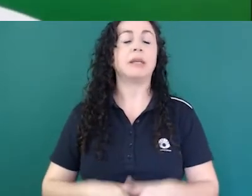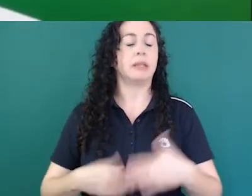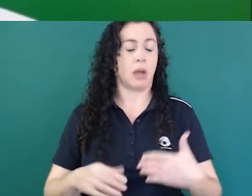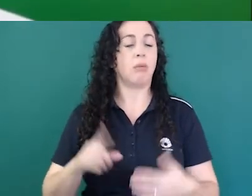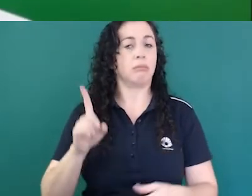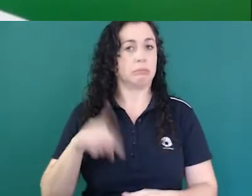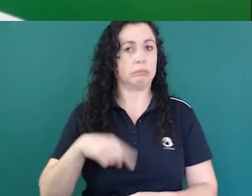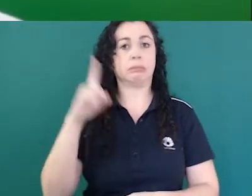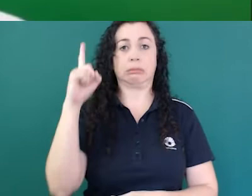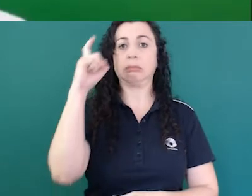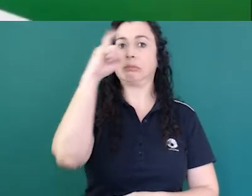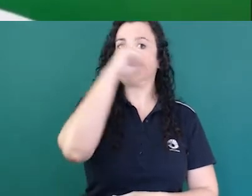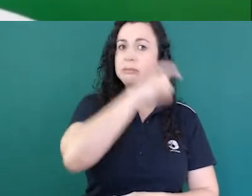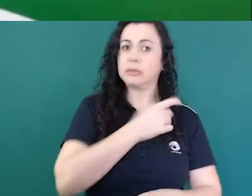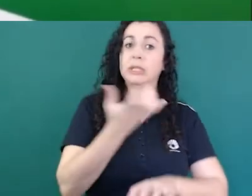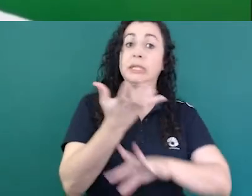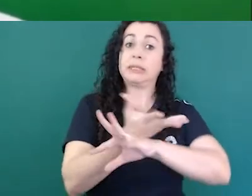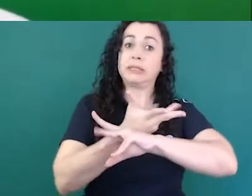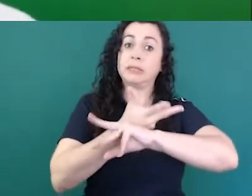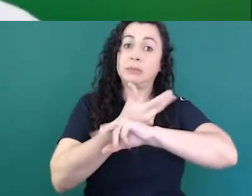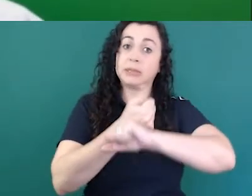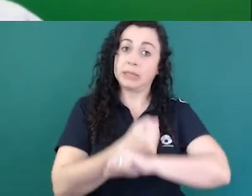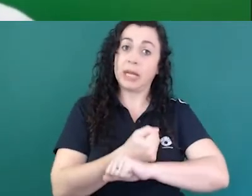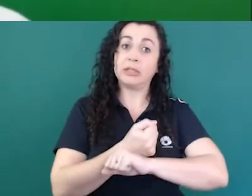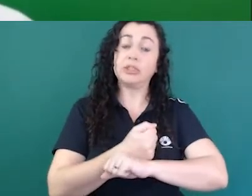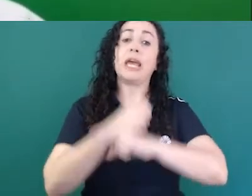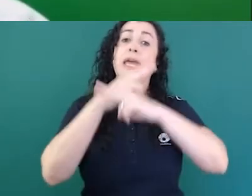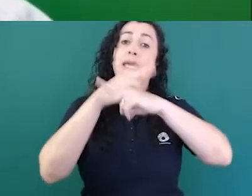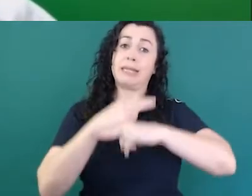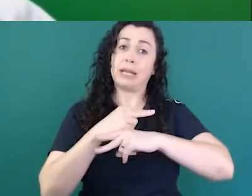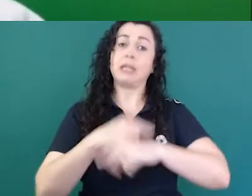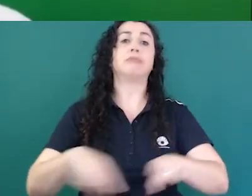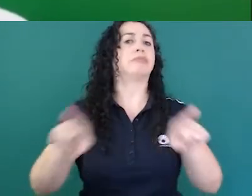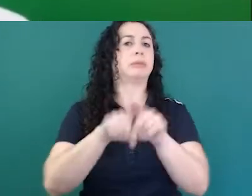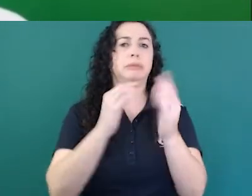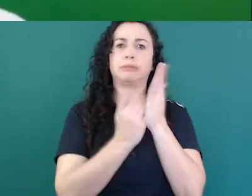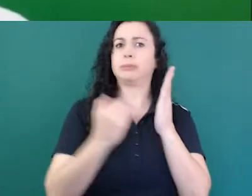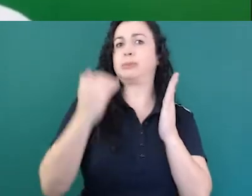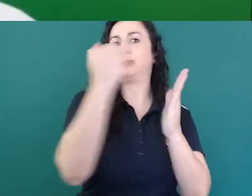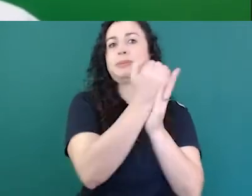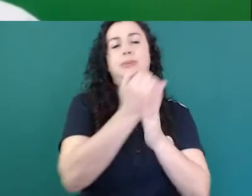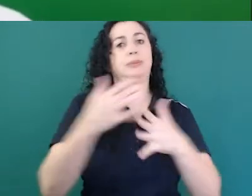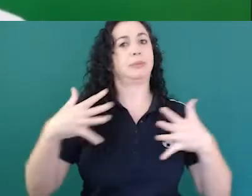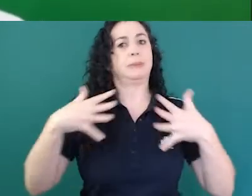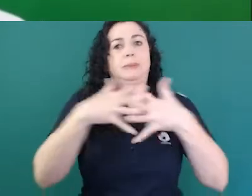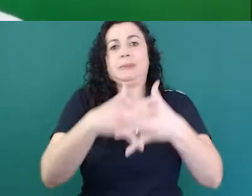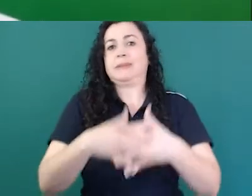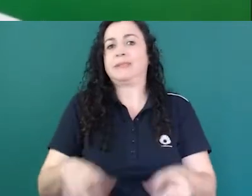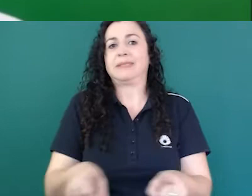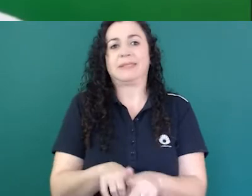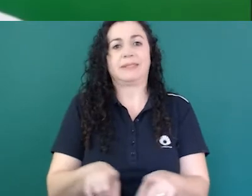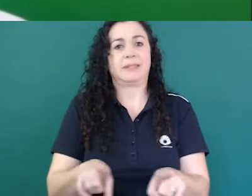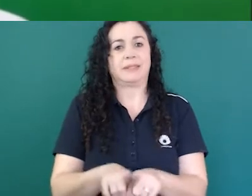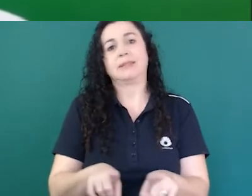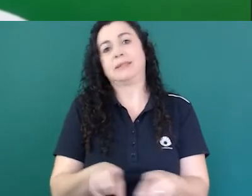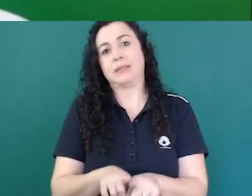interdisciplinar já é complexo interlingua então é mais complexo ainda tem um grau a mais de mas a